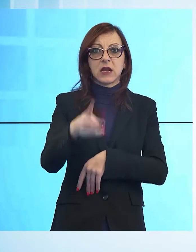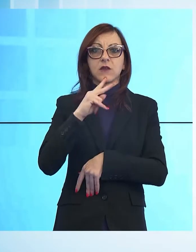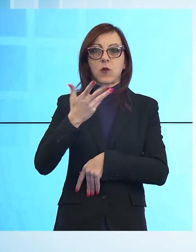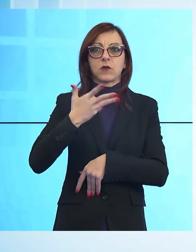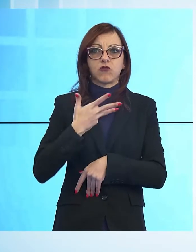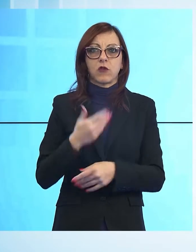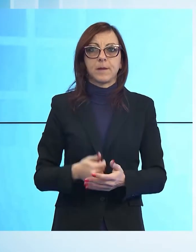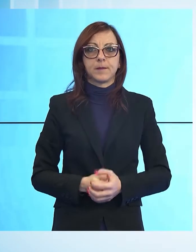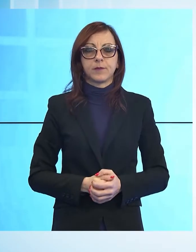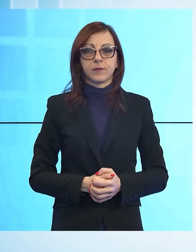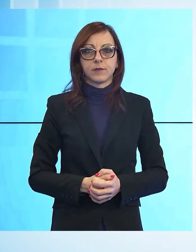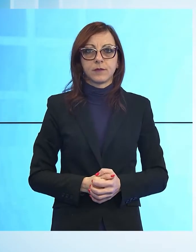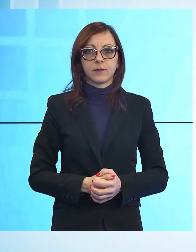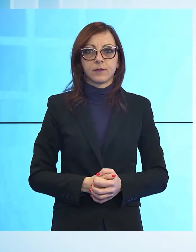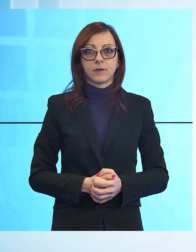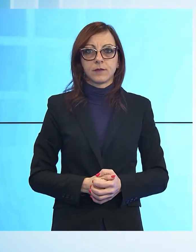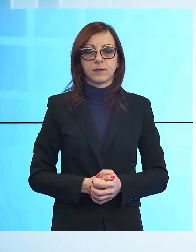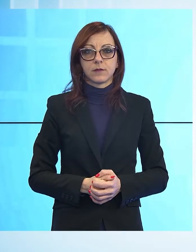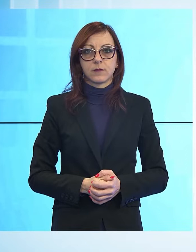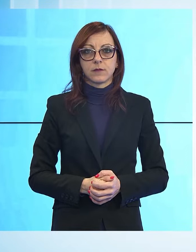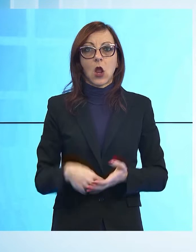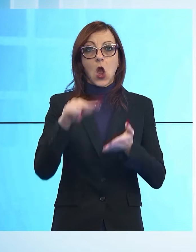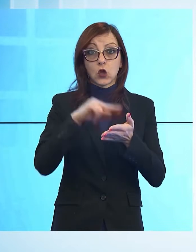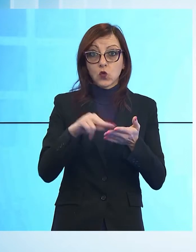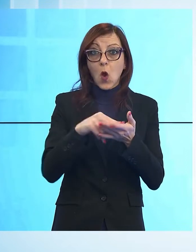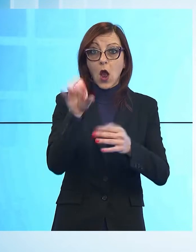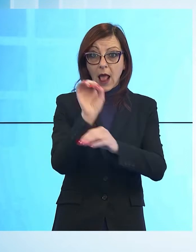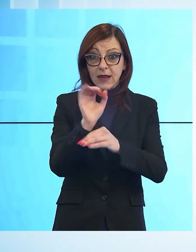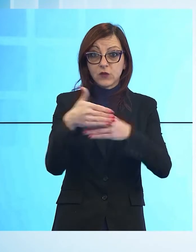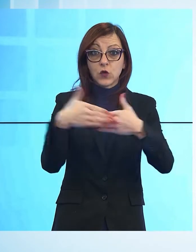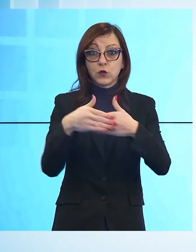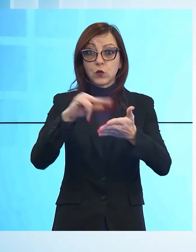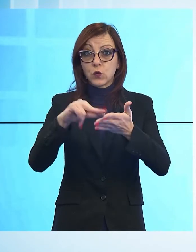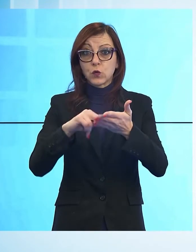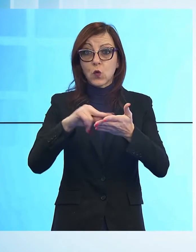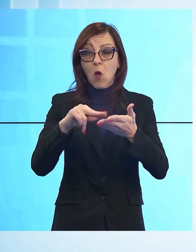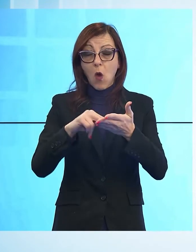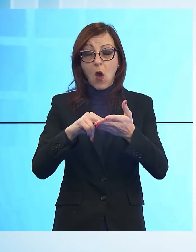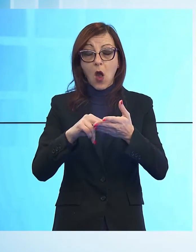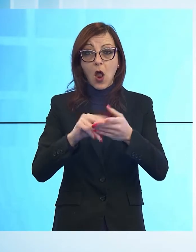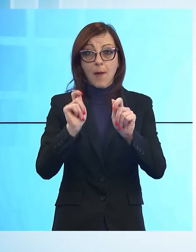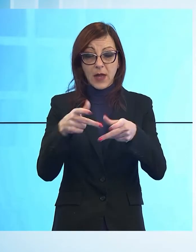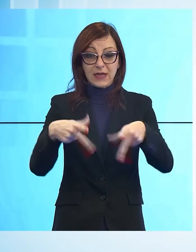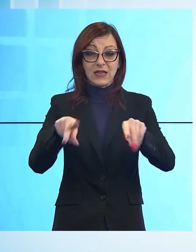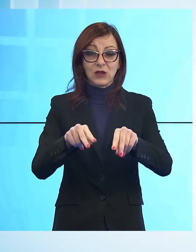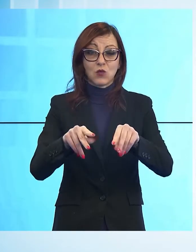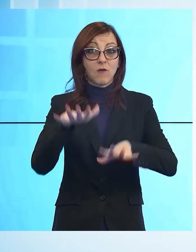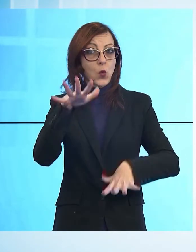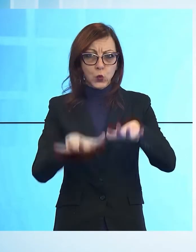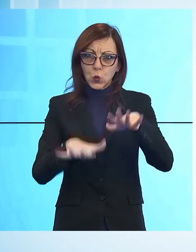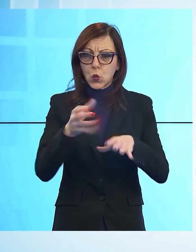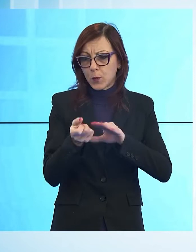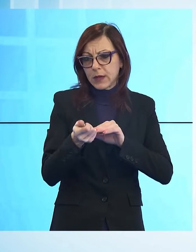È ripresa la scuola, sono riprese le lezioni negli istituti scolastici tra mille incertezze e ci sono tanti